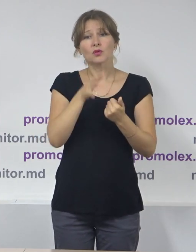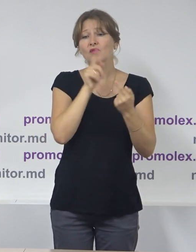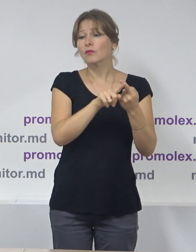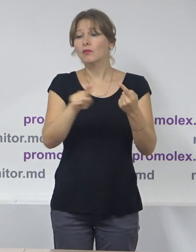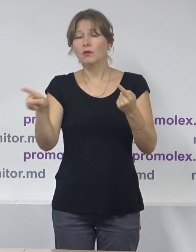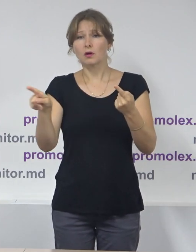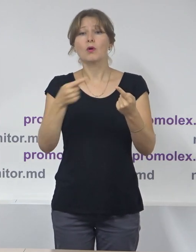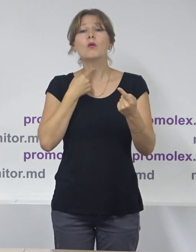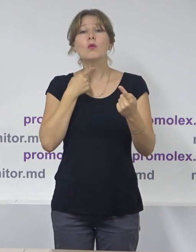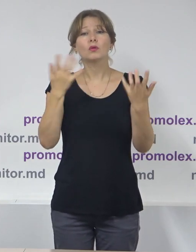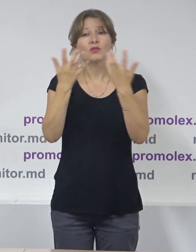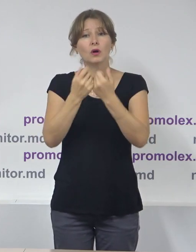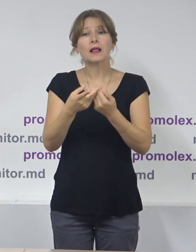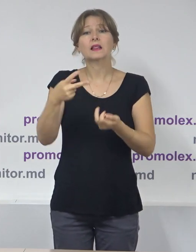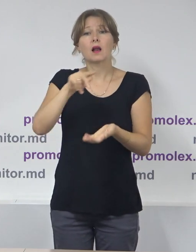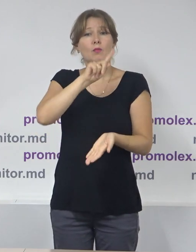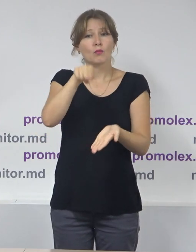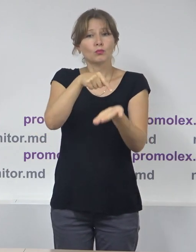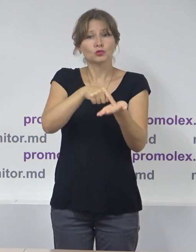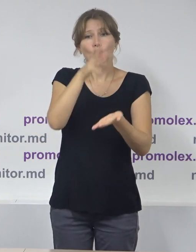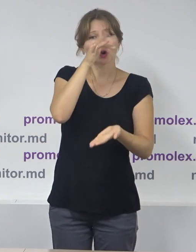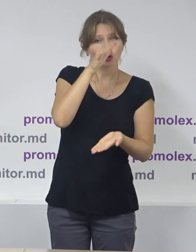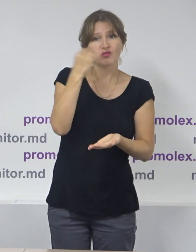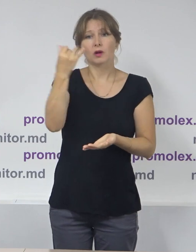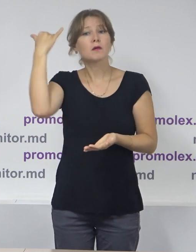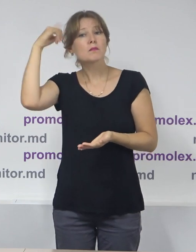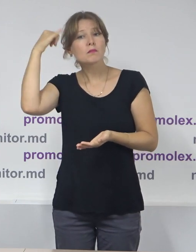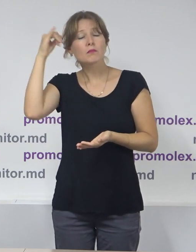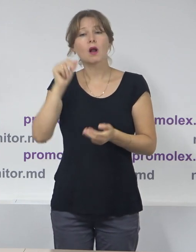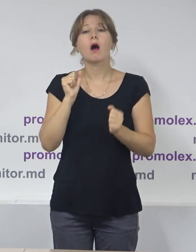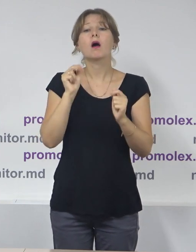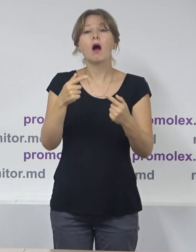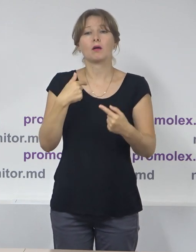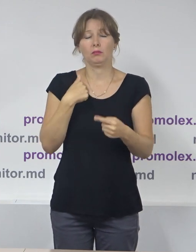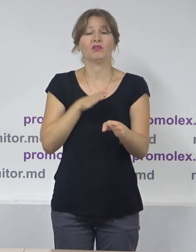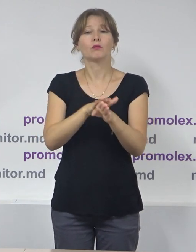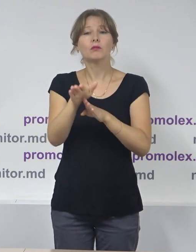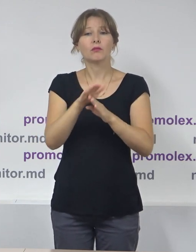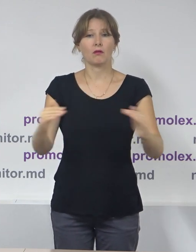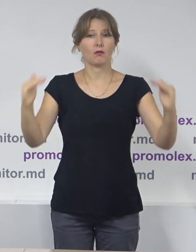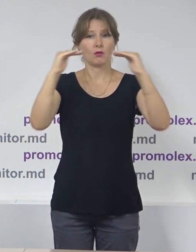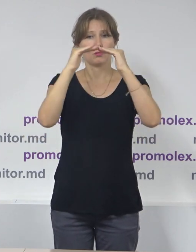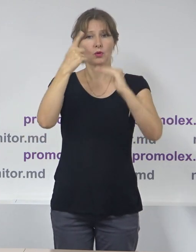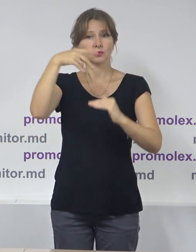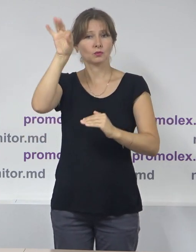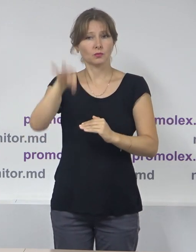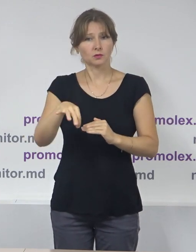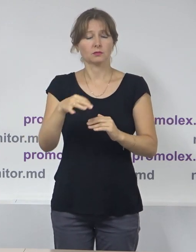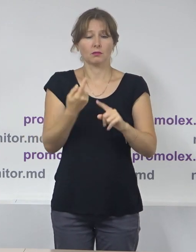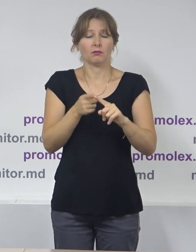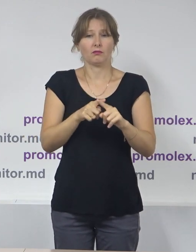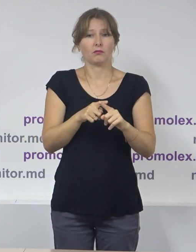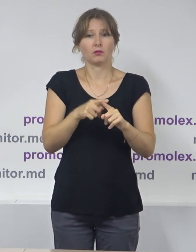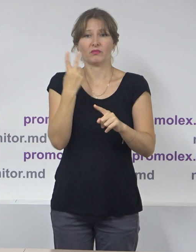voturilor, după cum spuneam, pentru municipiile Cineu și municipiile Bălți, așa cum vom realiza o acoperire de 100% în aceste